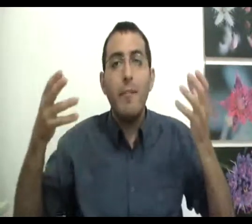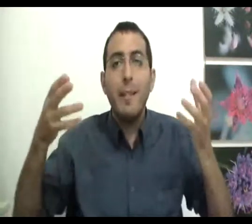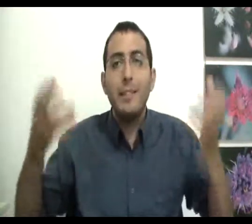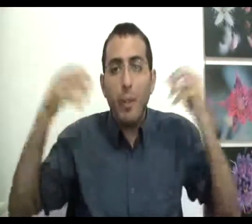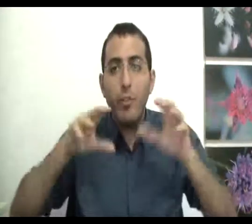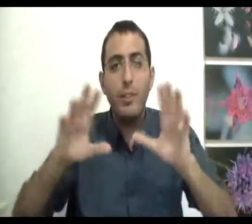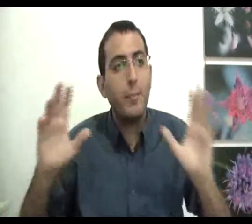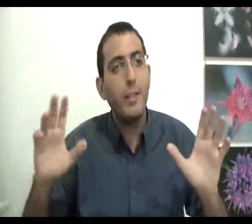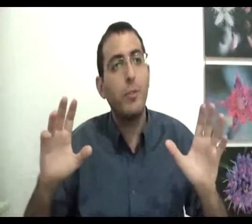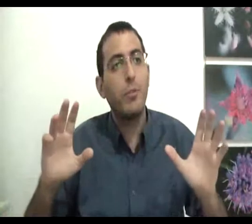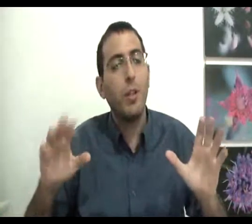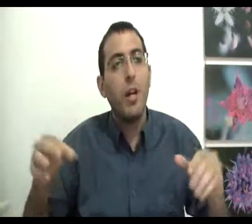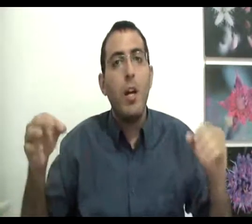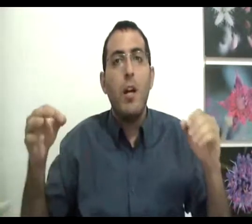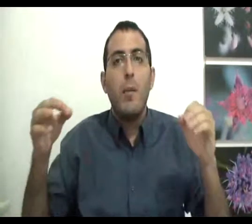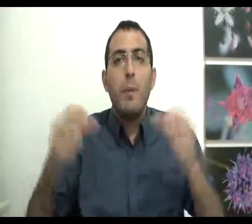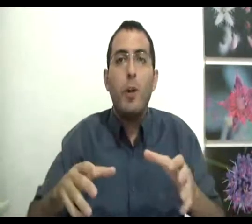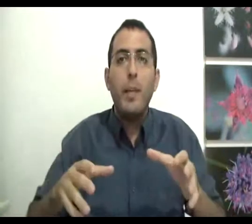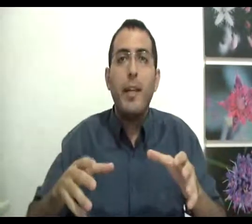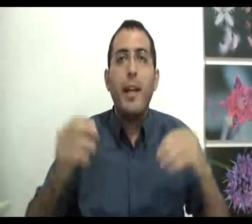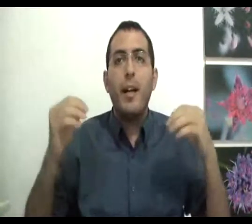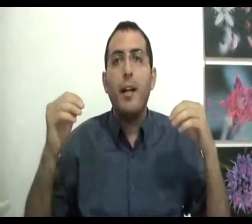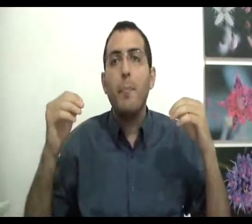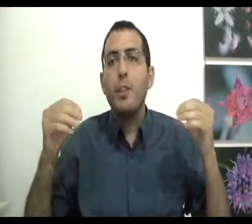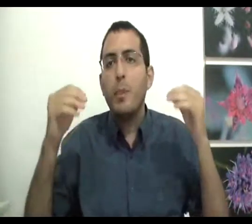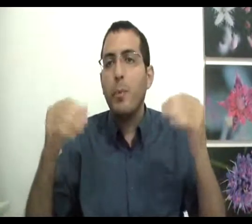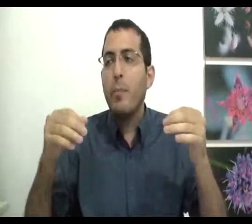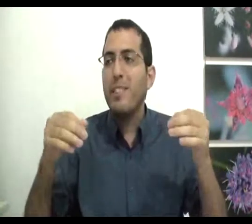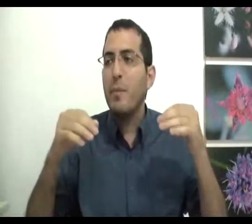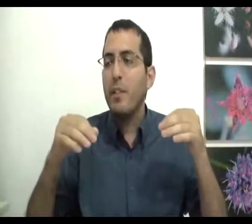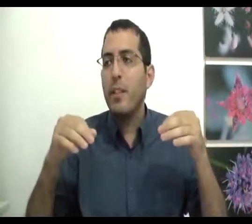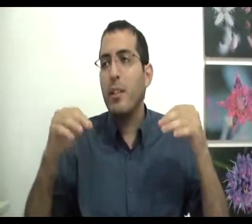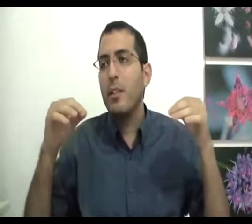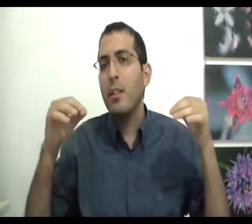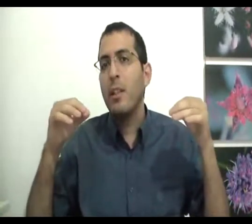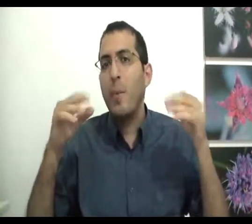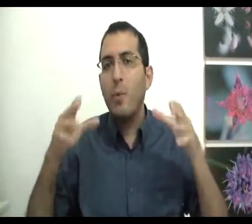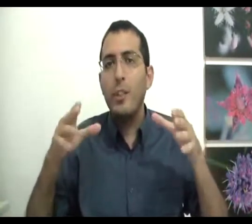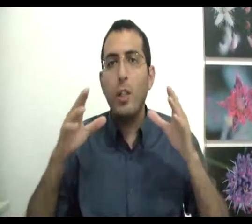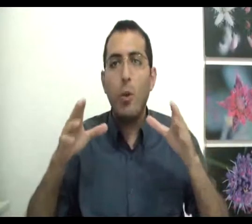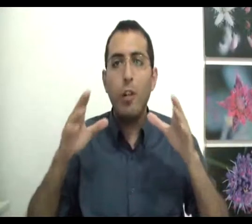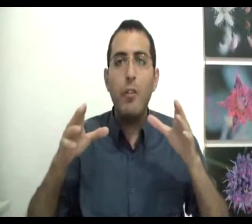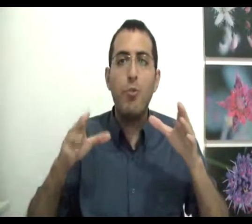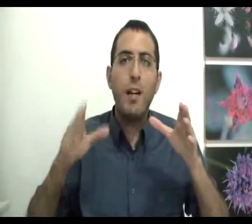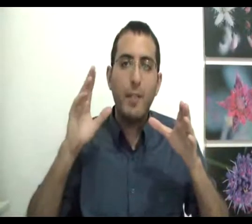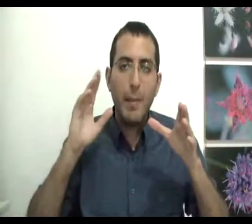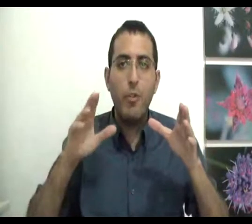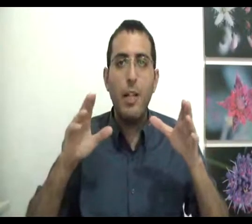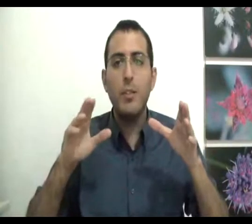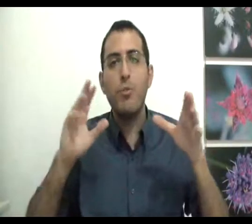ומה הסיבה שיש את הסיבה הזאת בכל מקרה מי שמדבונן בזה מבין כמובן שלכל שאלה יש תשובה וכמה שאלה הזאת יש